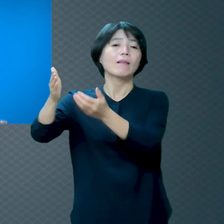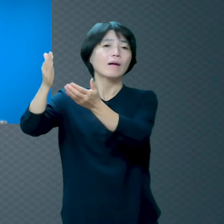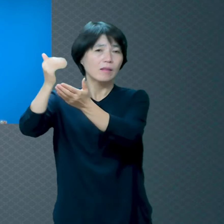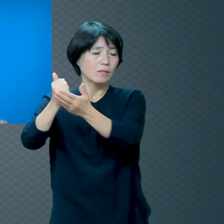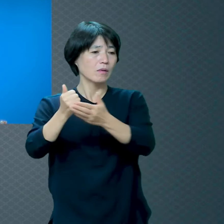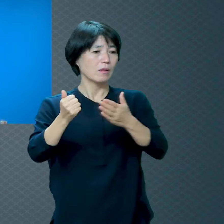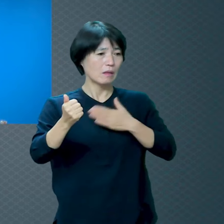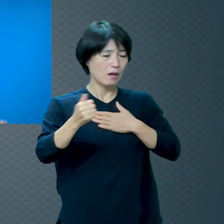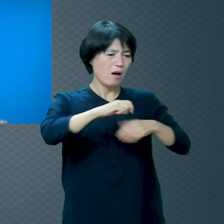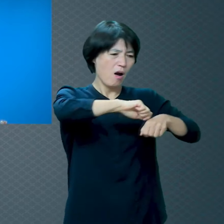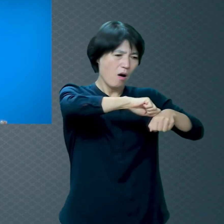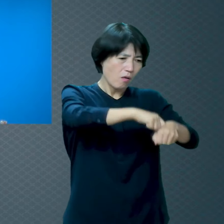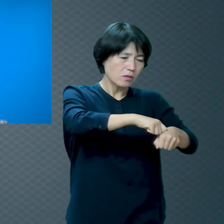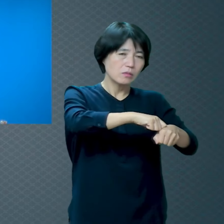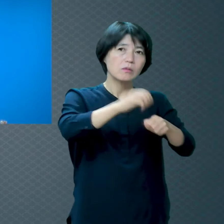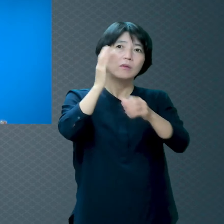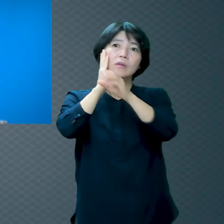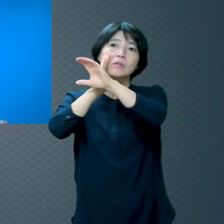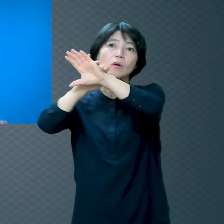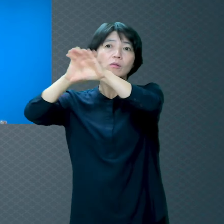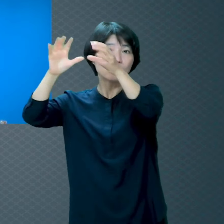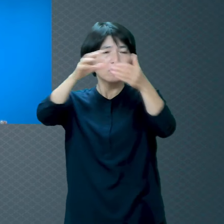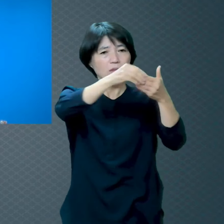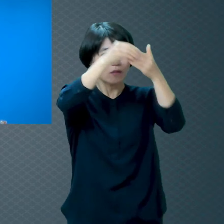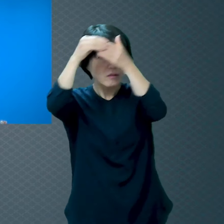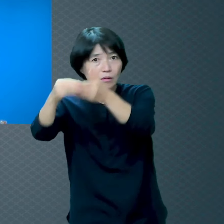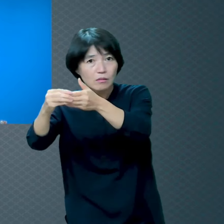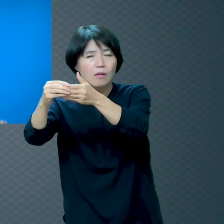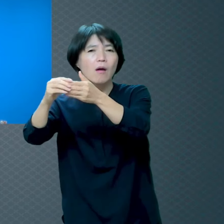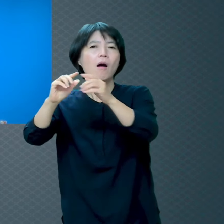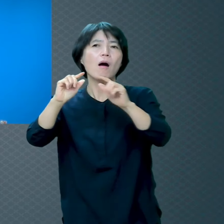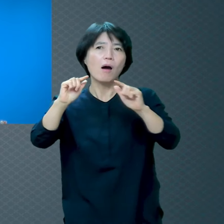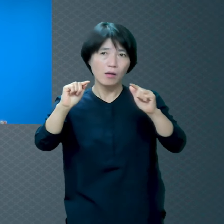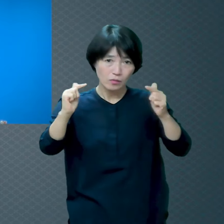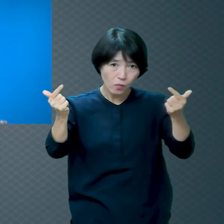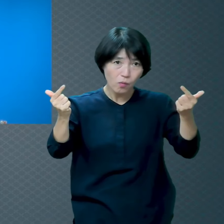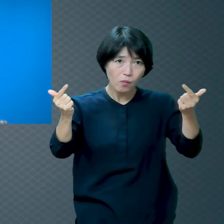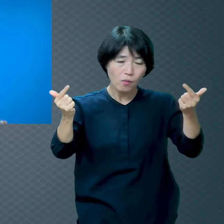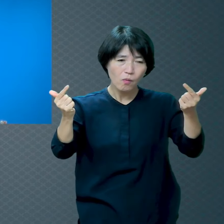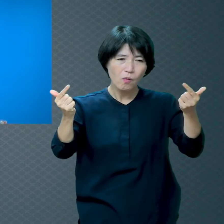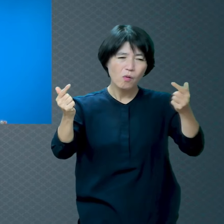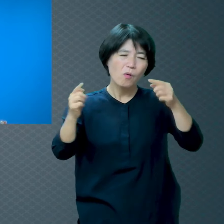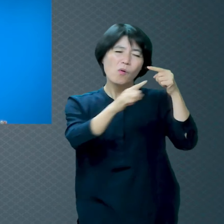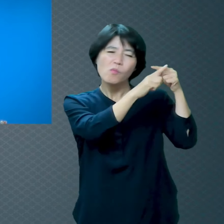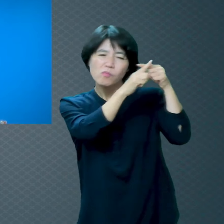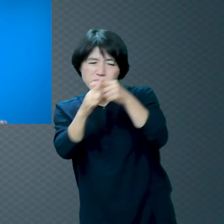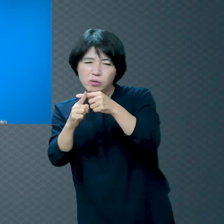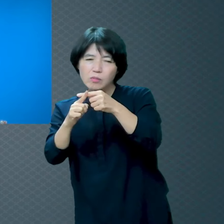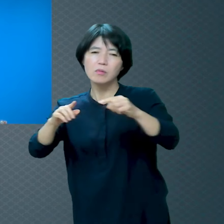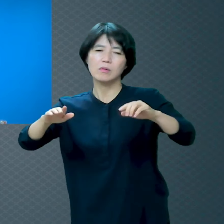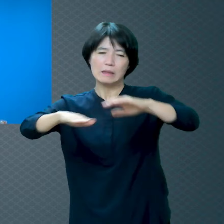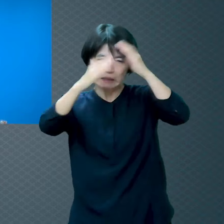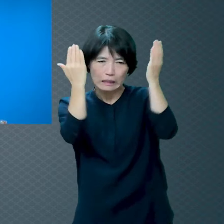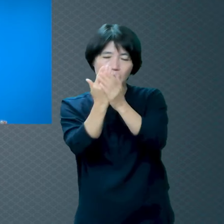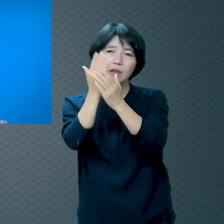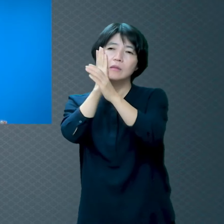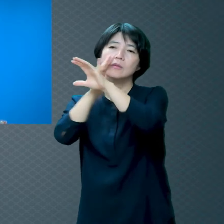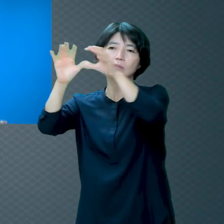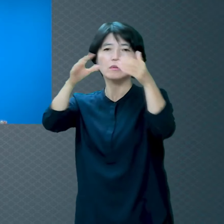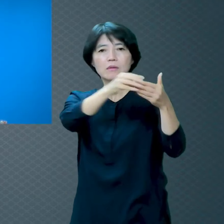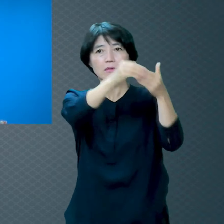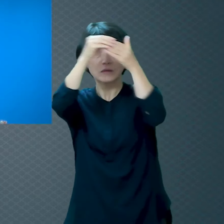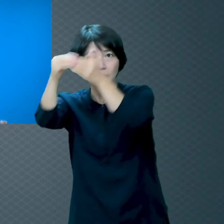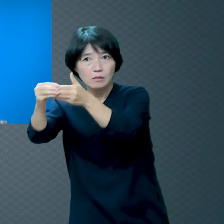억지로 천국에 데려가실 것 같으면 다 데려가죠 그런데 하나님은 원하는 사람만 데려가세요